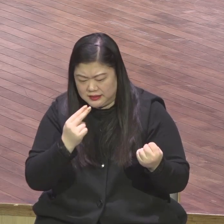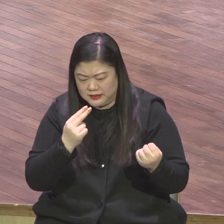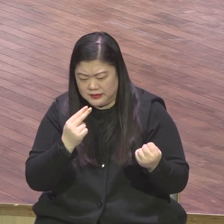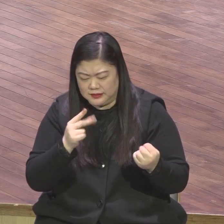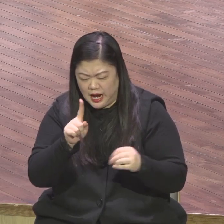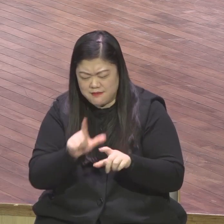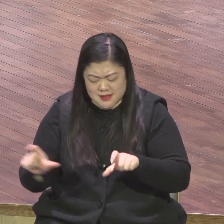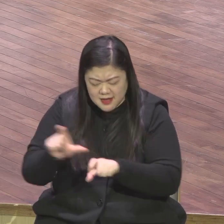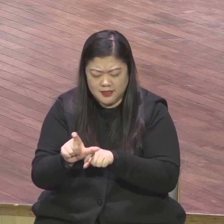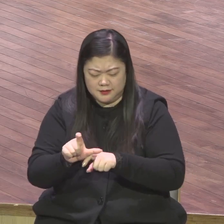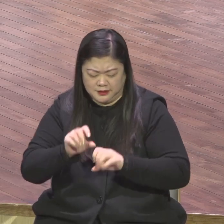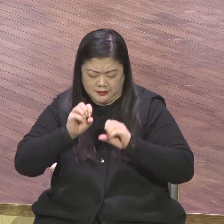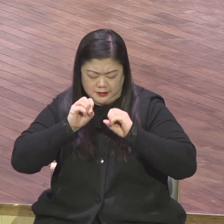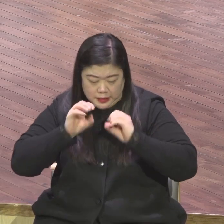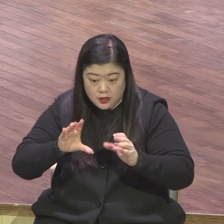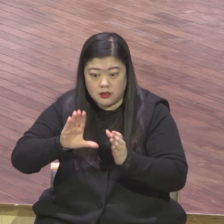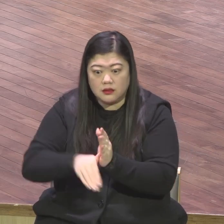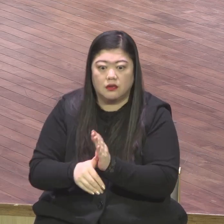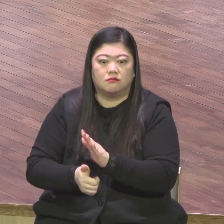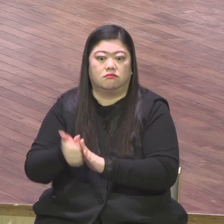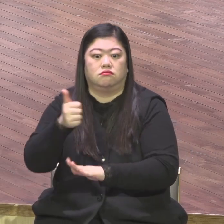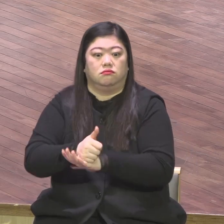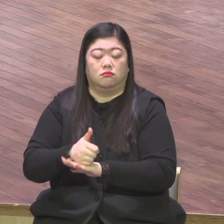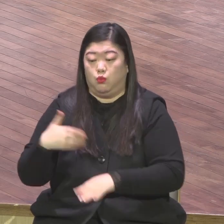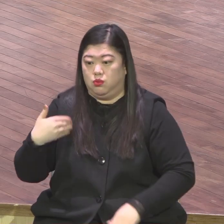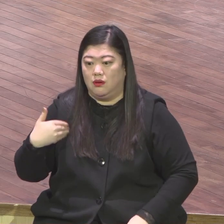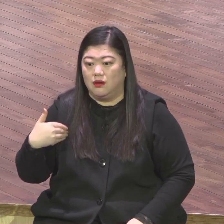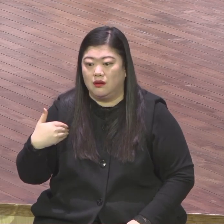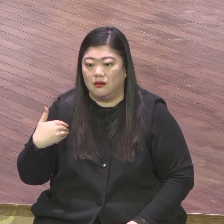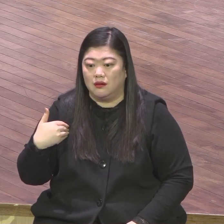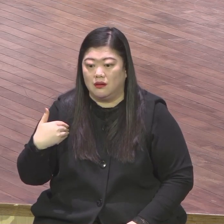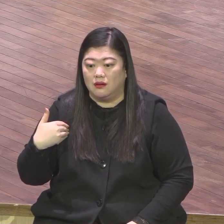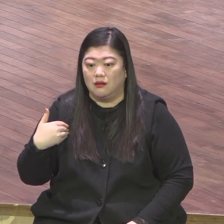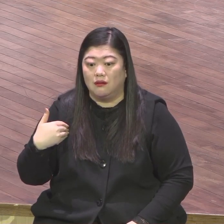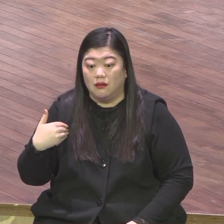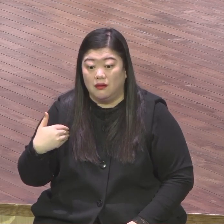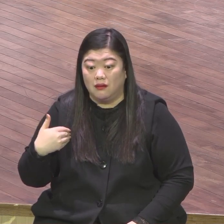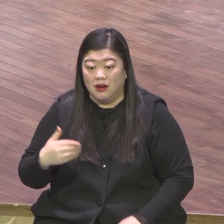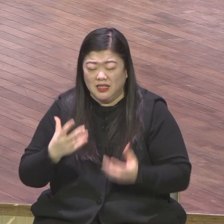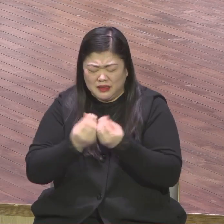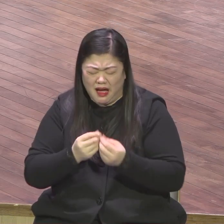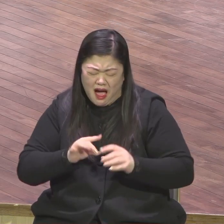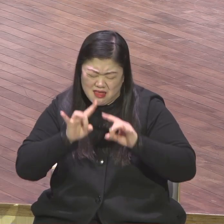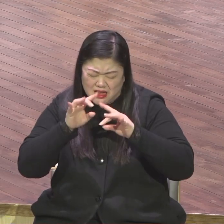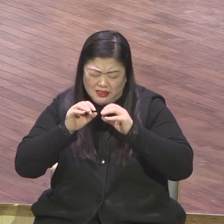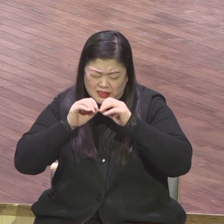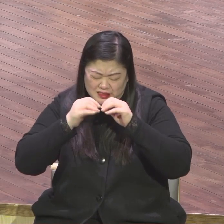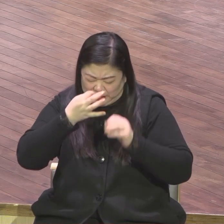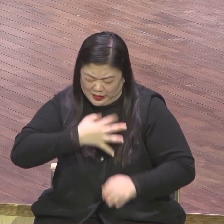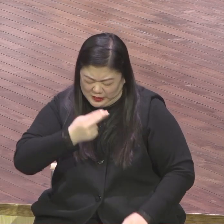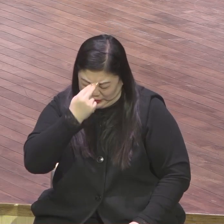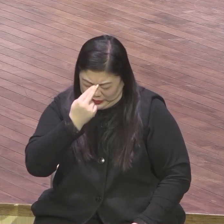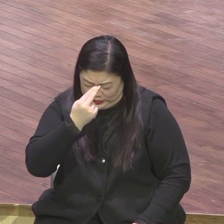갑자기 뒤집히는 급변전을 통과하게 되고 그 인생은 드라마틱한